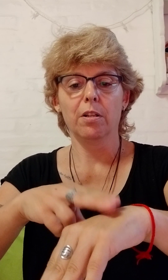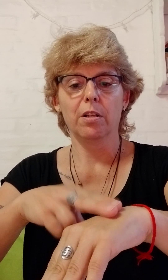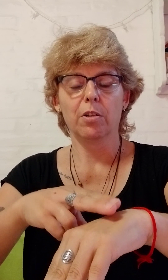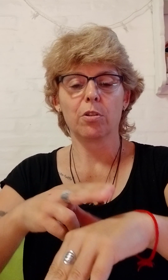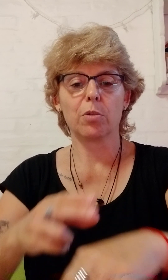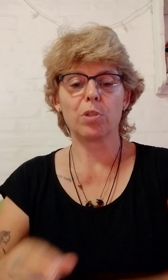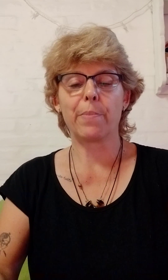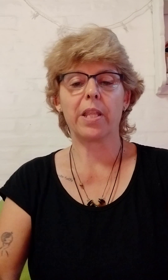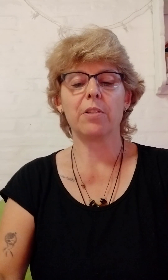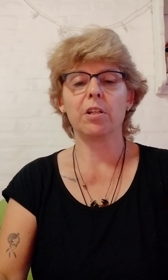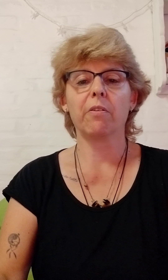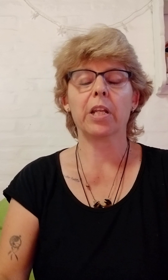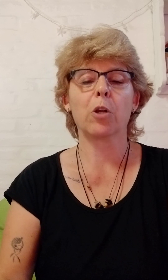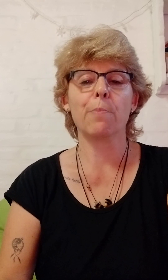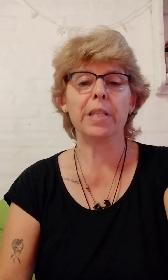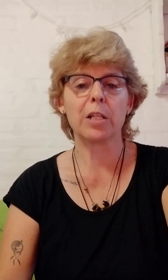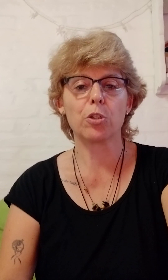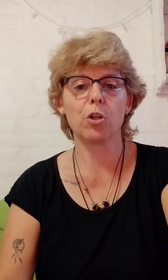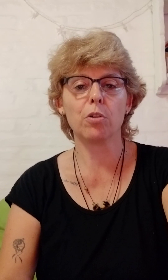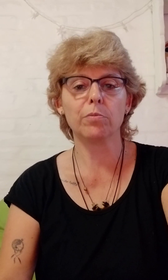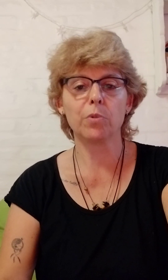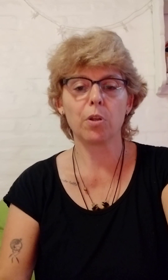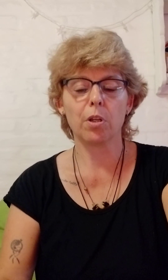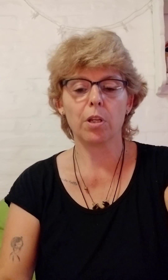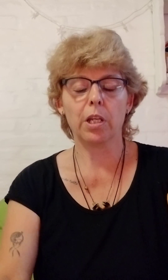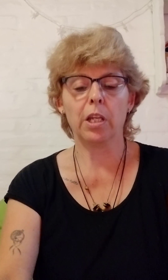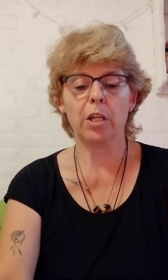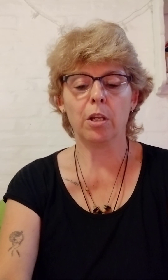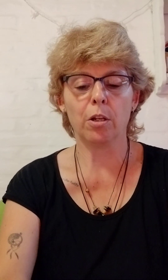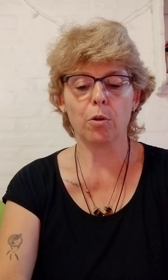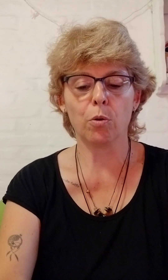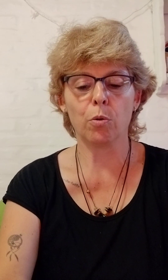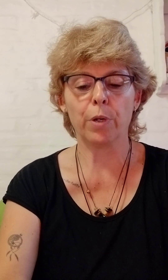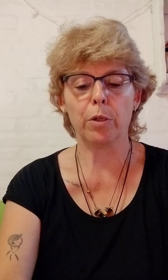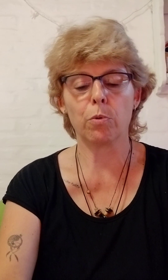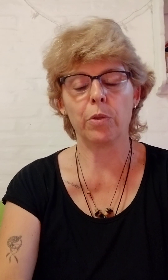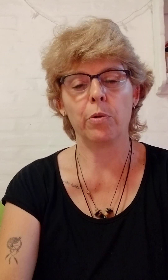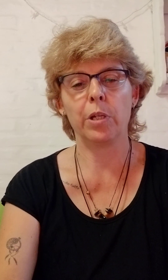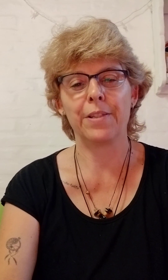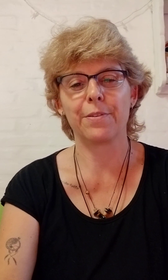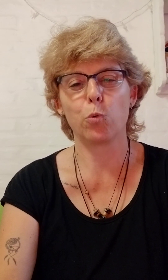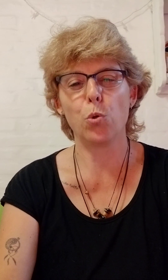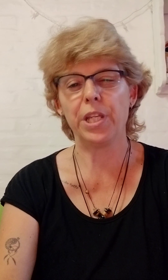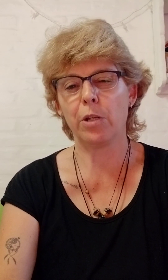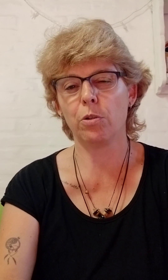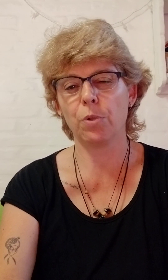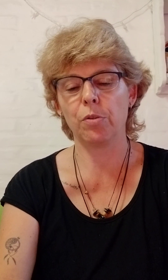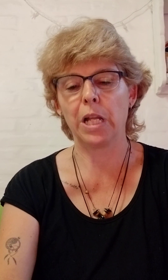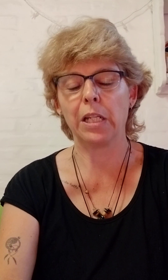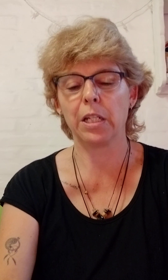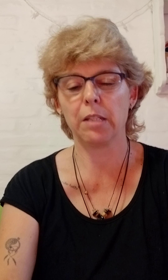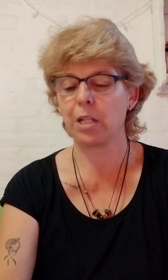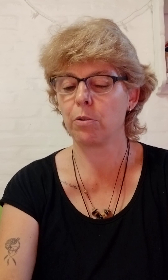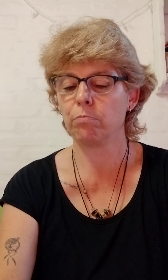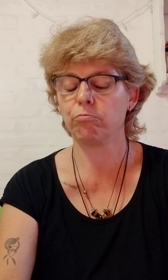Lo se usa para decir recomendación. O bueno, cuando es cuña, ¿no? Cuando alguien entra con